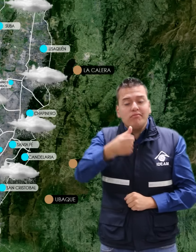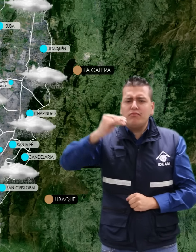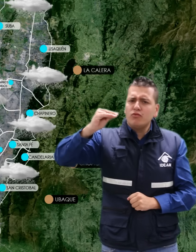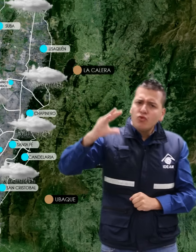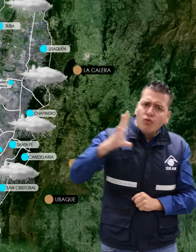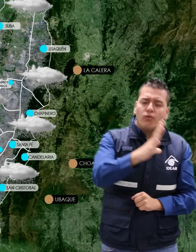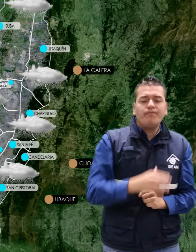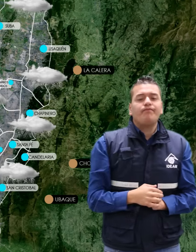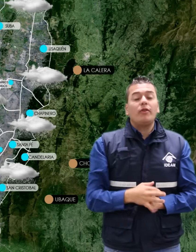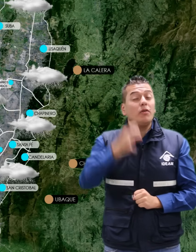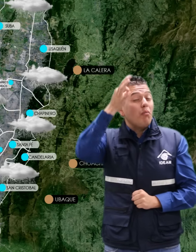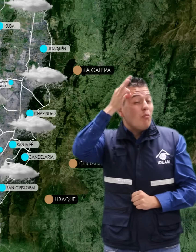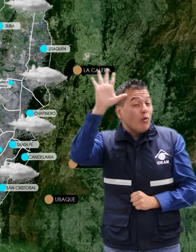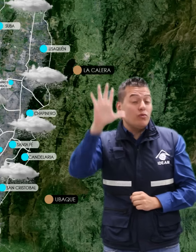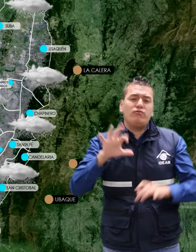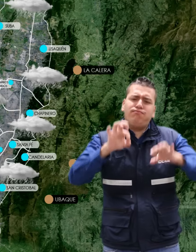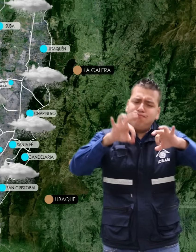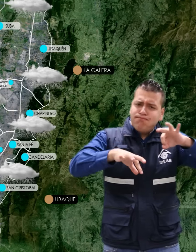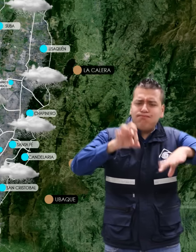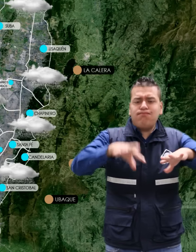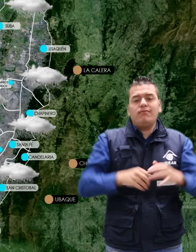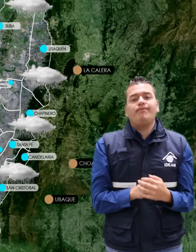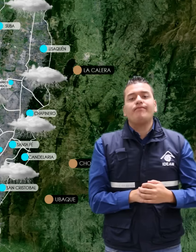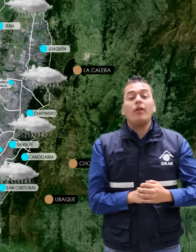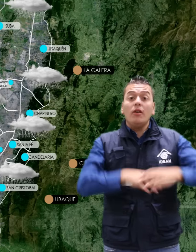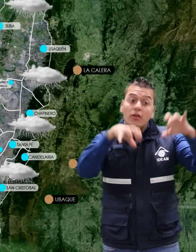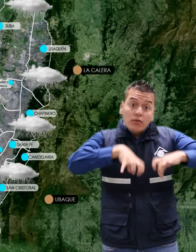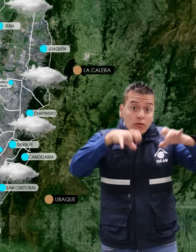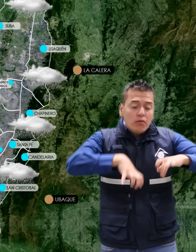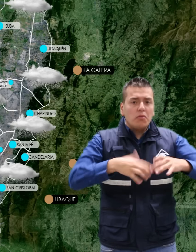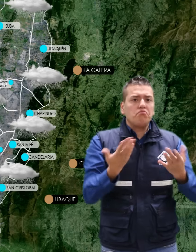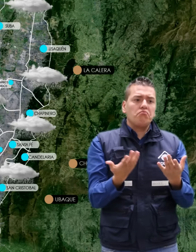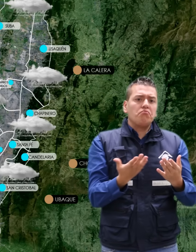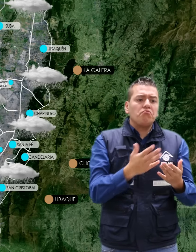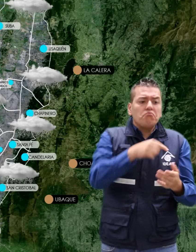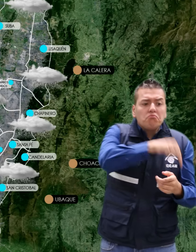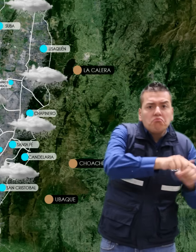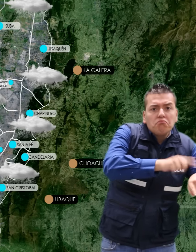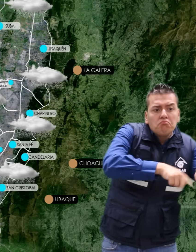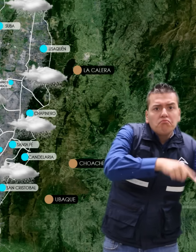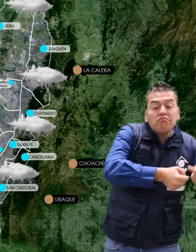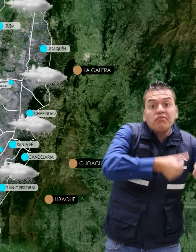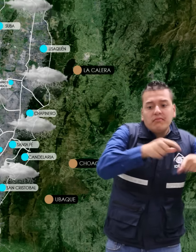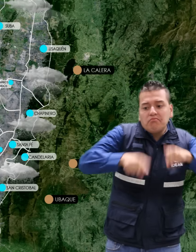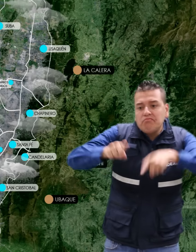aunque son probables algunas lloviznas o lluvias intermitentes y sectorizadas en algunas zonas de la capital